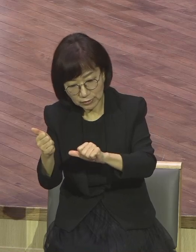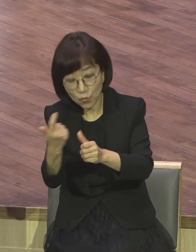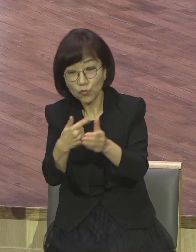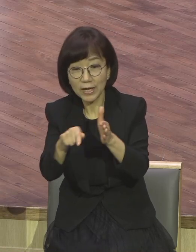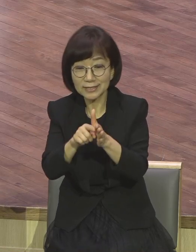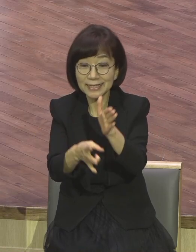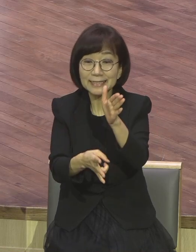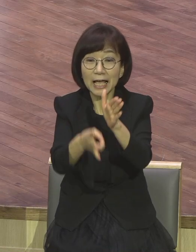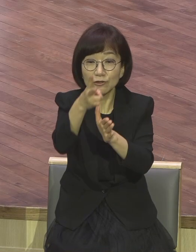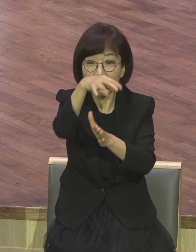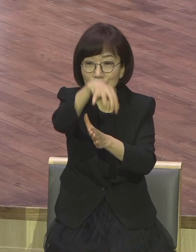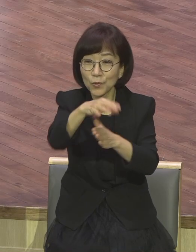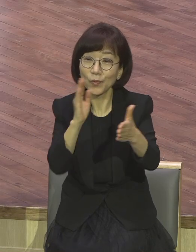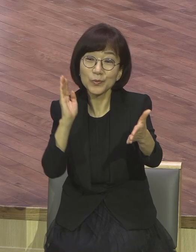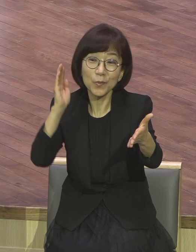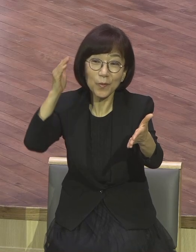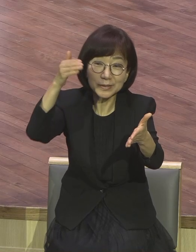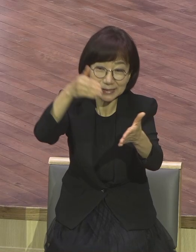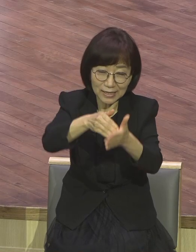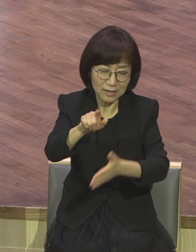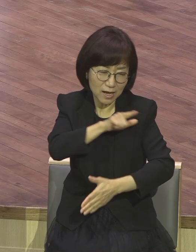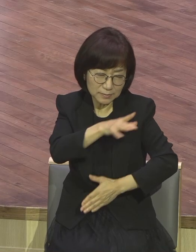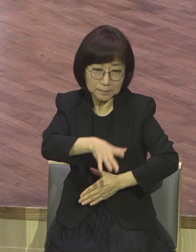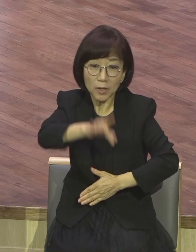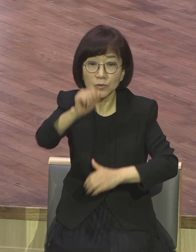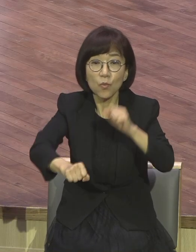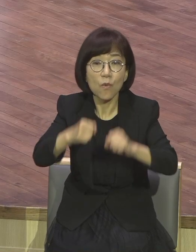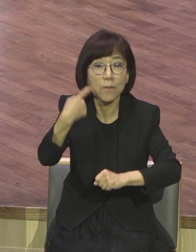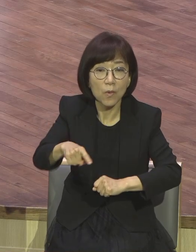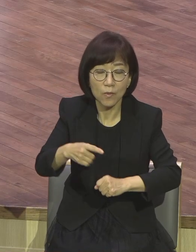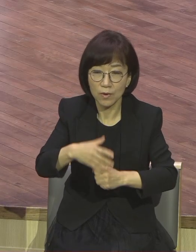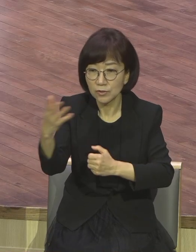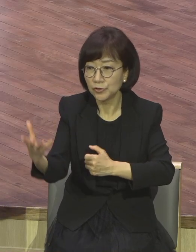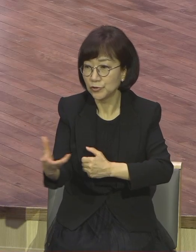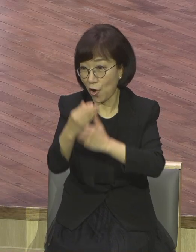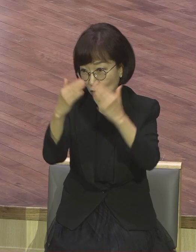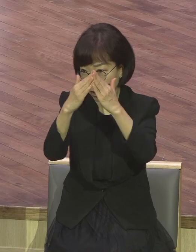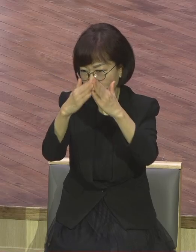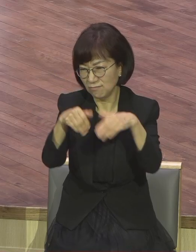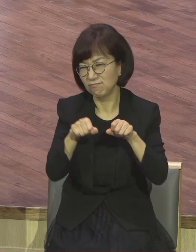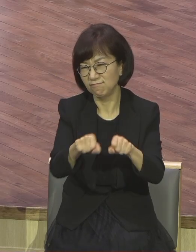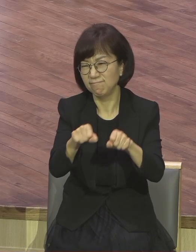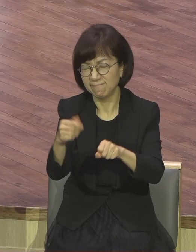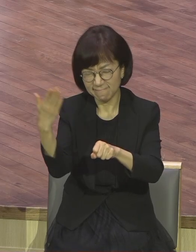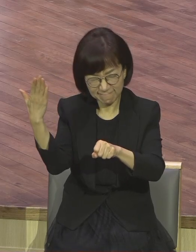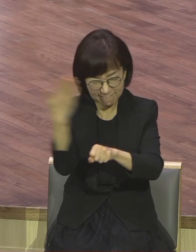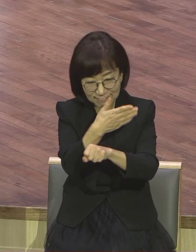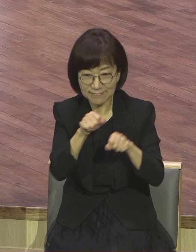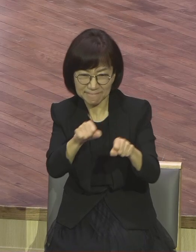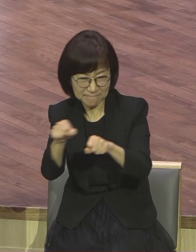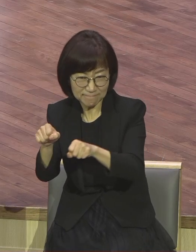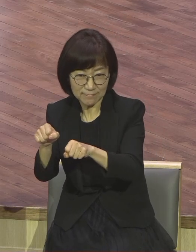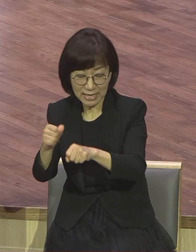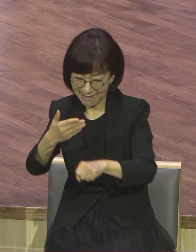처음 하신 일이 뭐냐. 바로 성전 청소입니다. 성전일 때 그렇게 하는 겁니다.